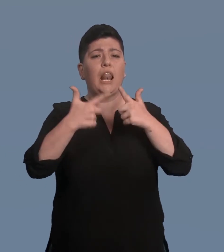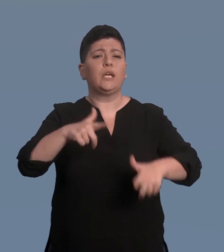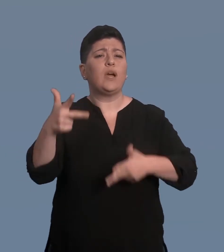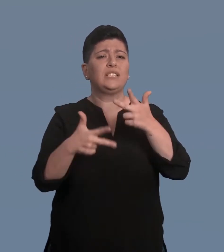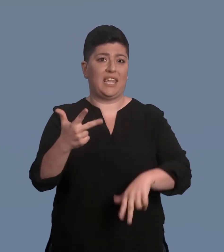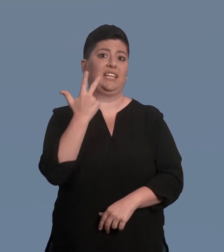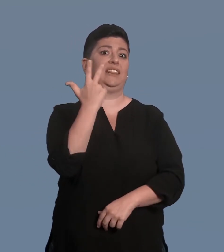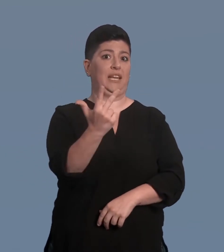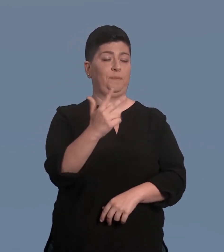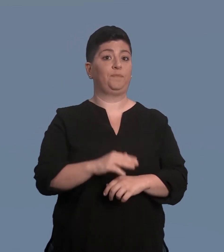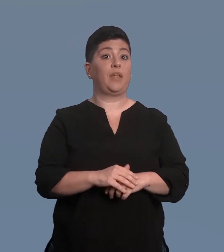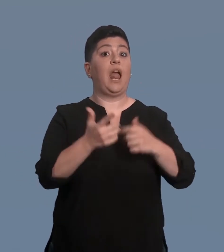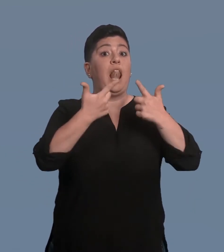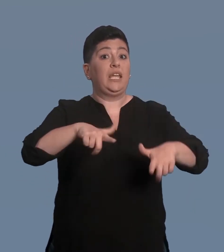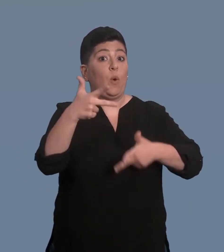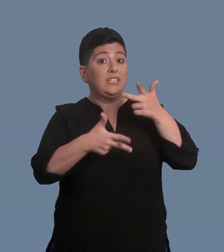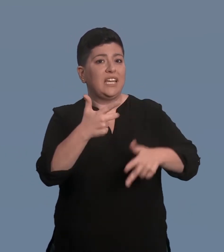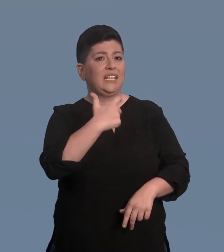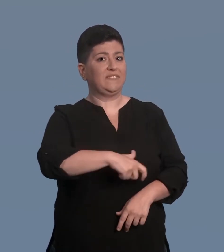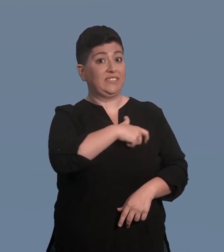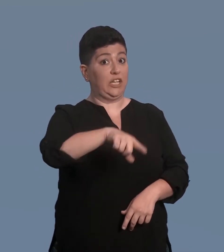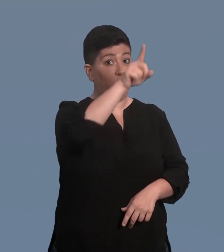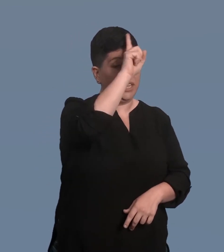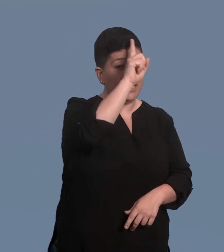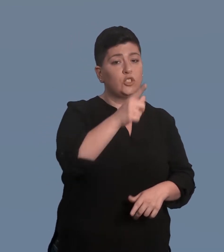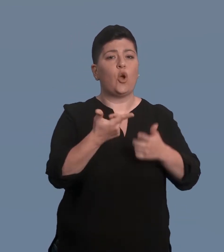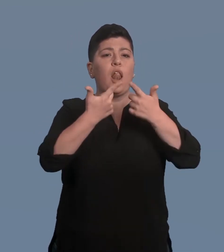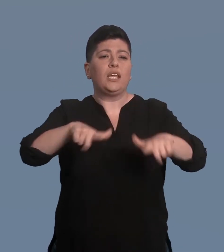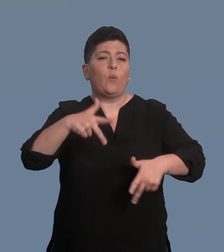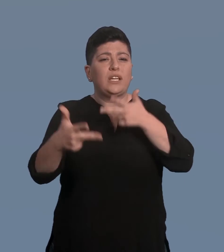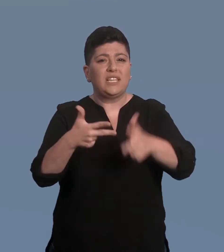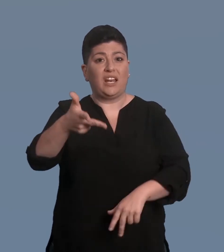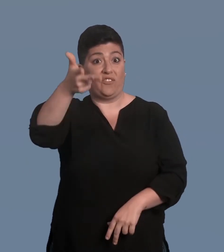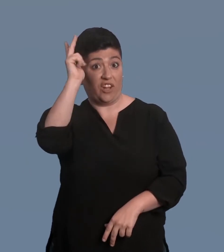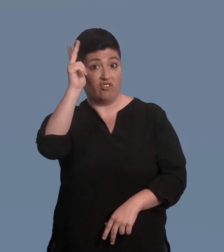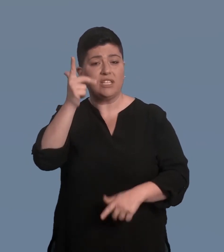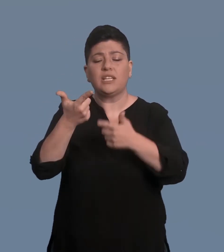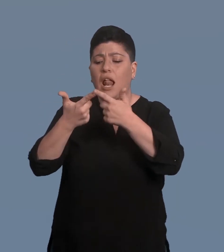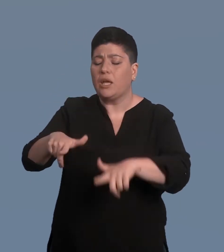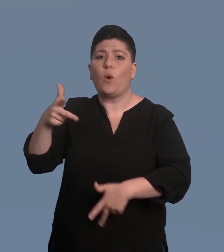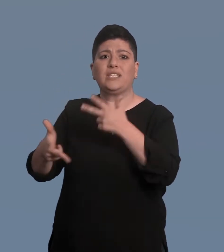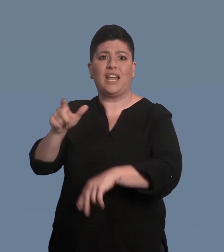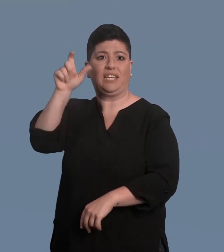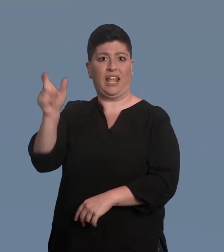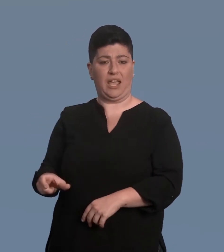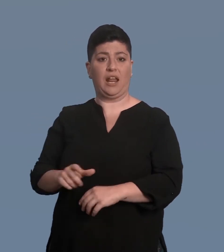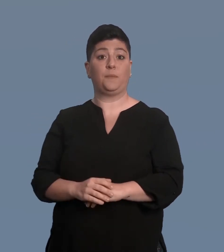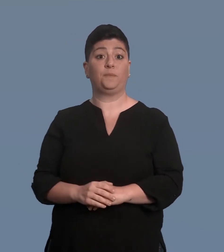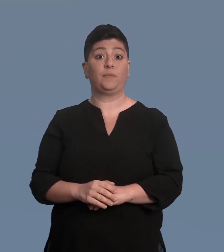lingue dei segni. La lingua dei segni svizzero-tedesca, la lingua dei segni francese e la lingua dei segni italiana. Per le persone